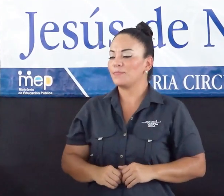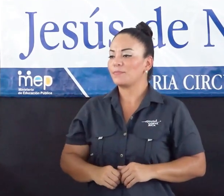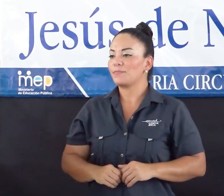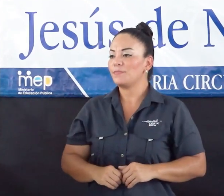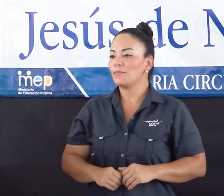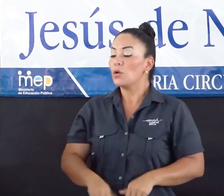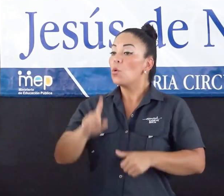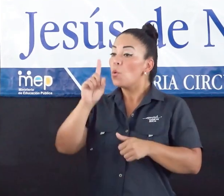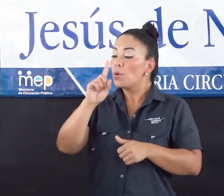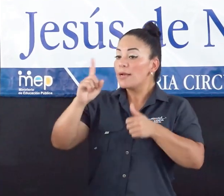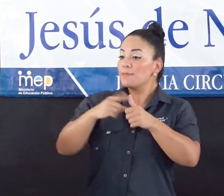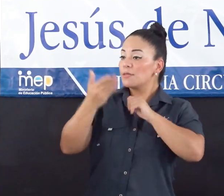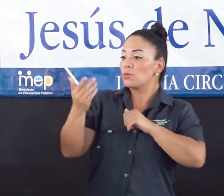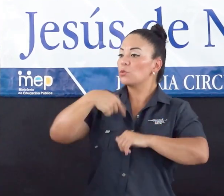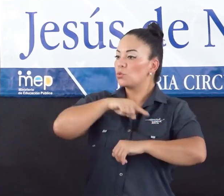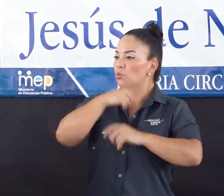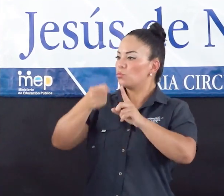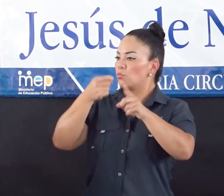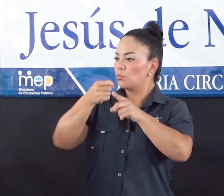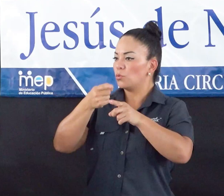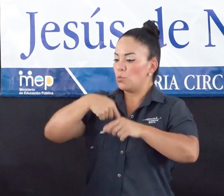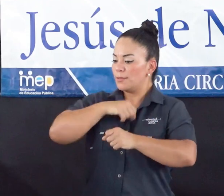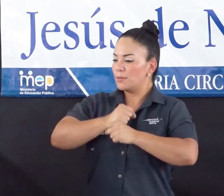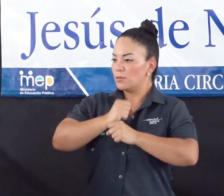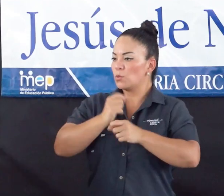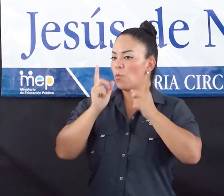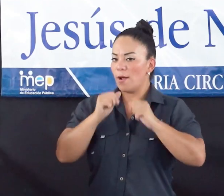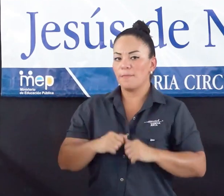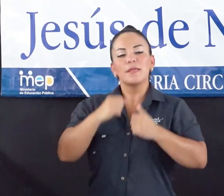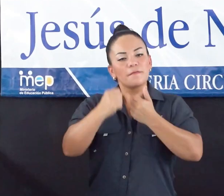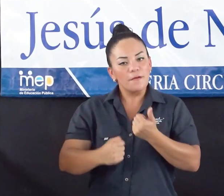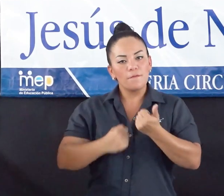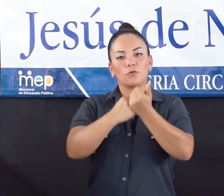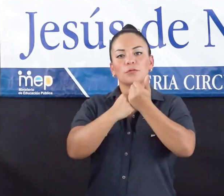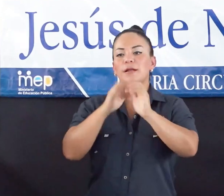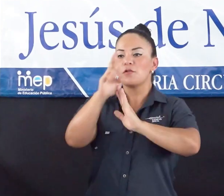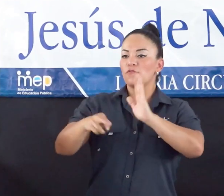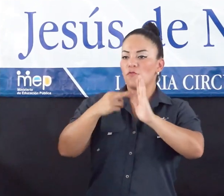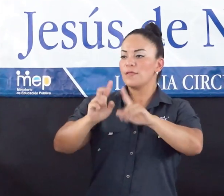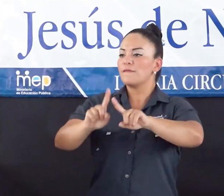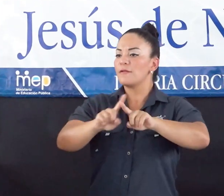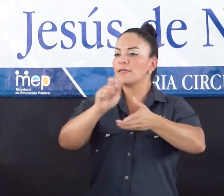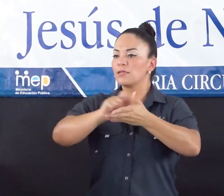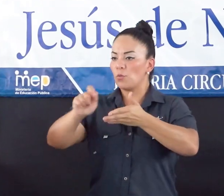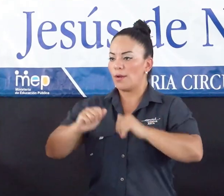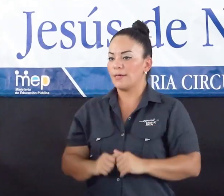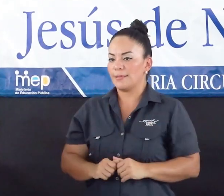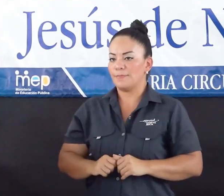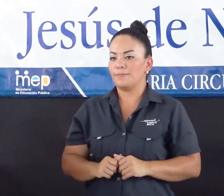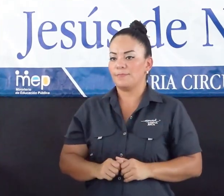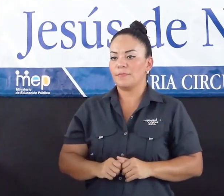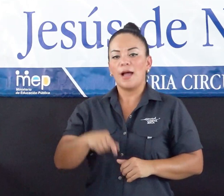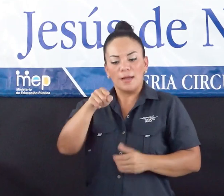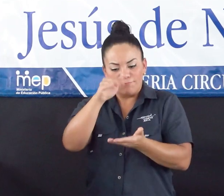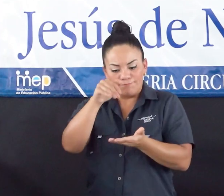primeras cosas que nos propusimos en nuestra gestión fue reforzar ese rol de las escuelas como corazón de la